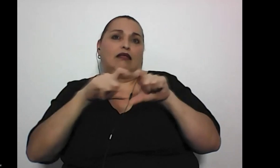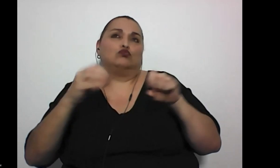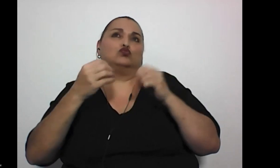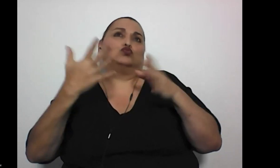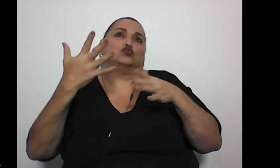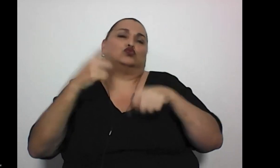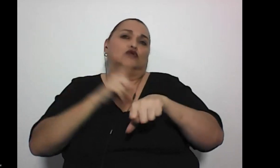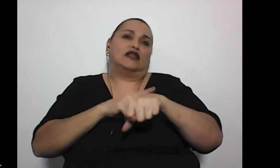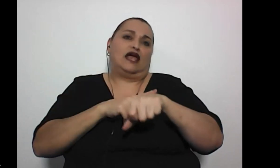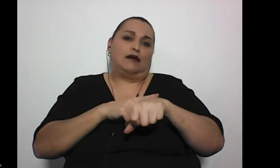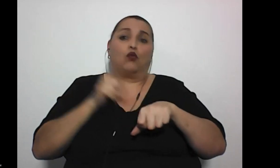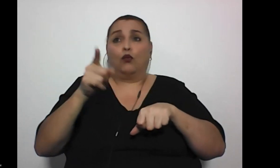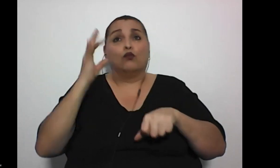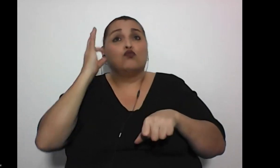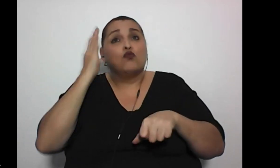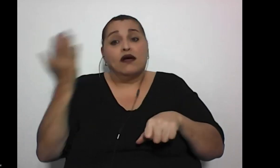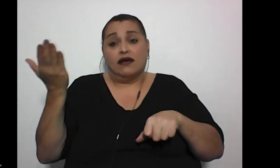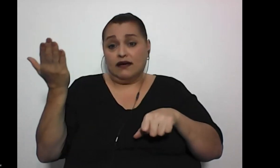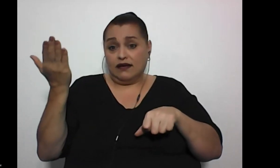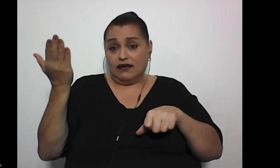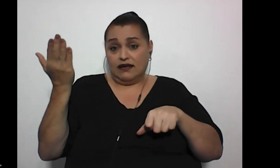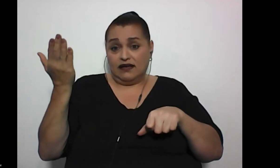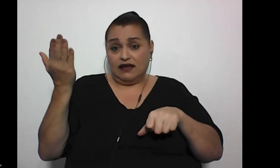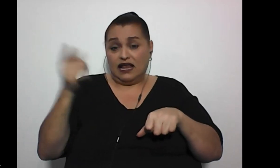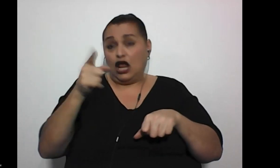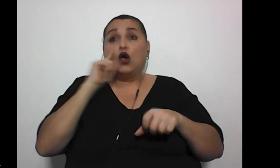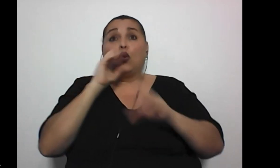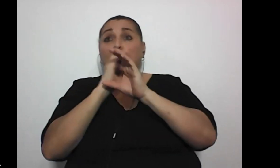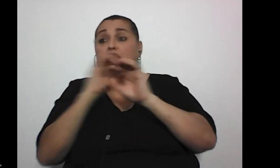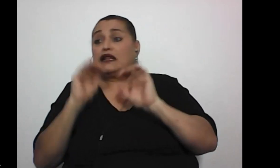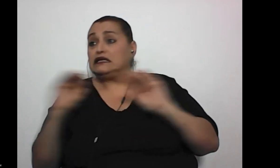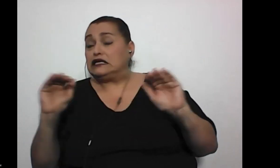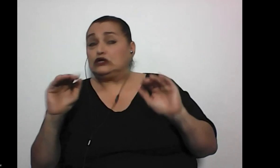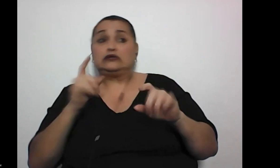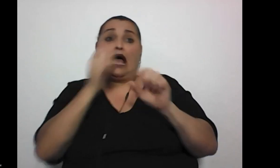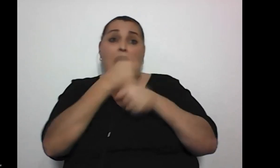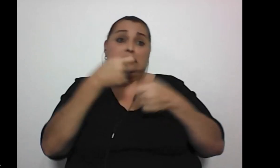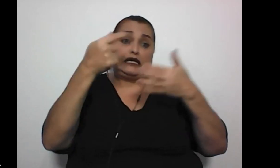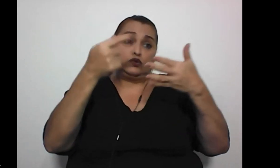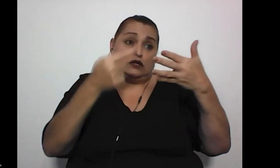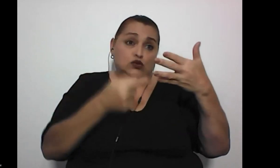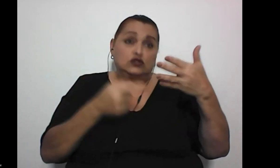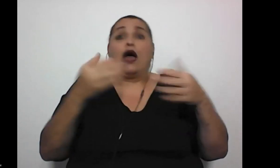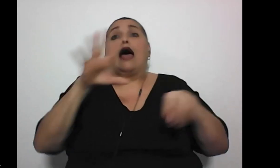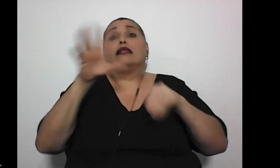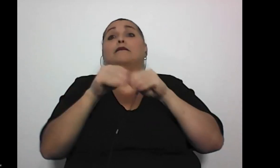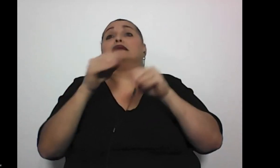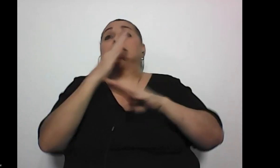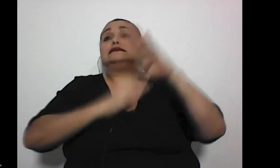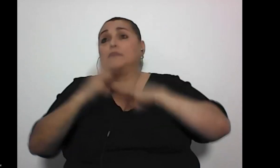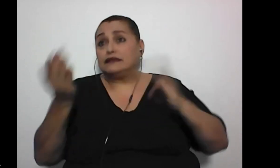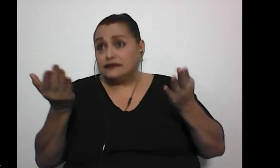verdad porque es una mujer este y si cuida chiquitos y si tiene que hacer esto y además tiene discapacidad y entonces